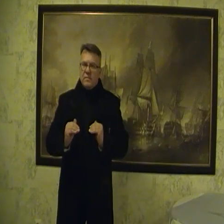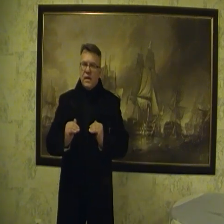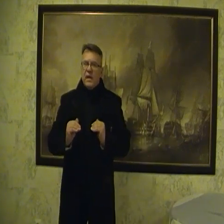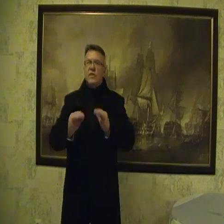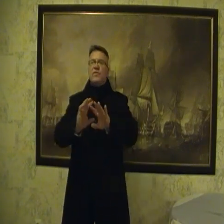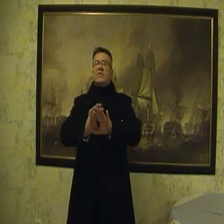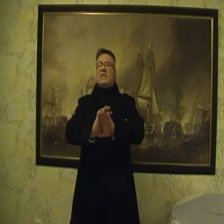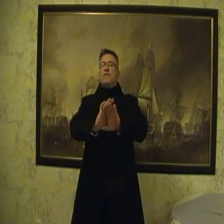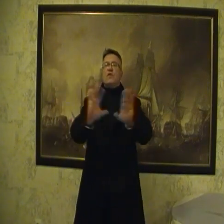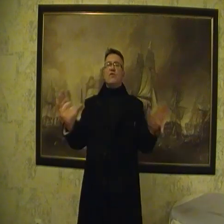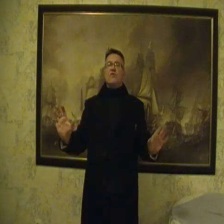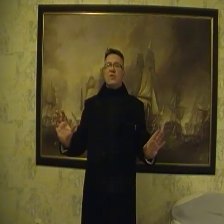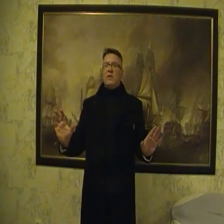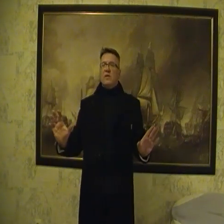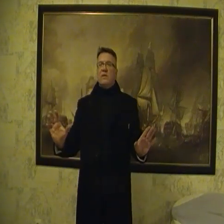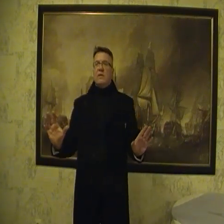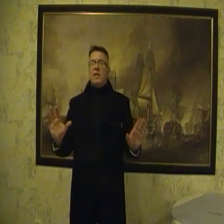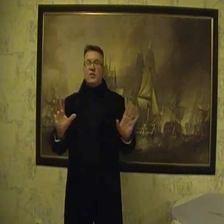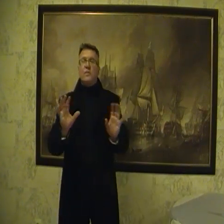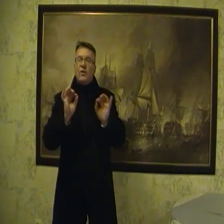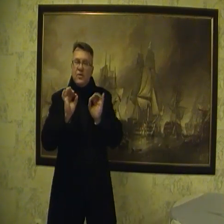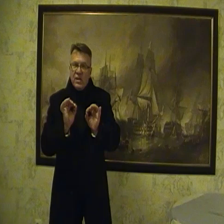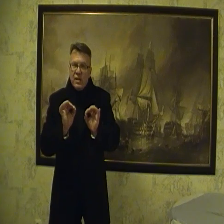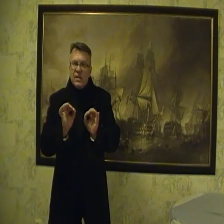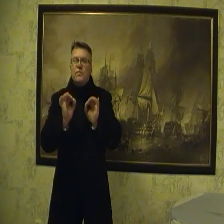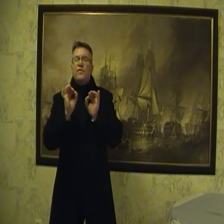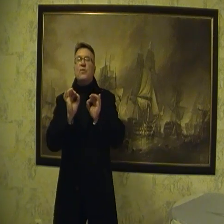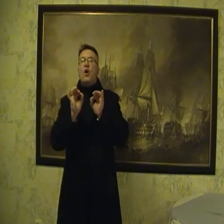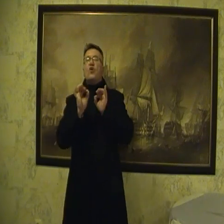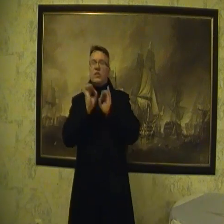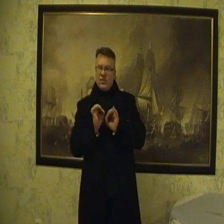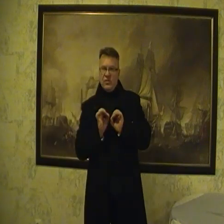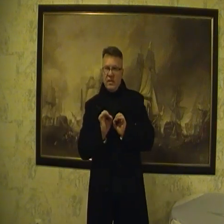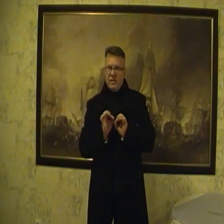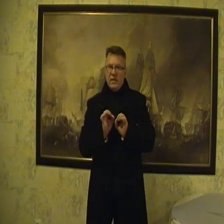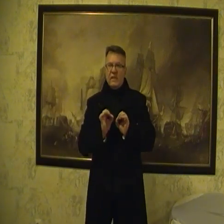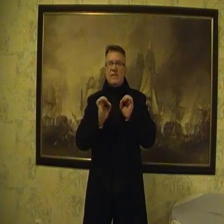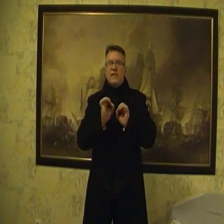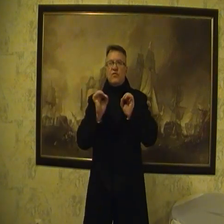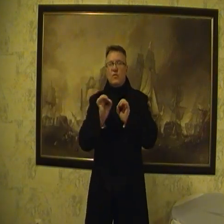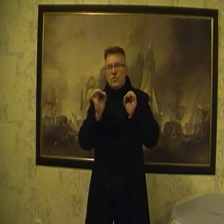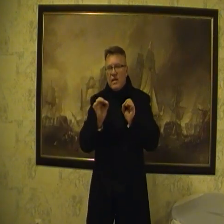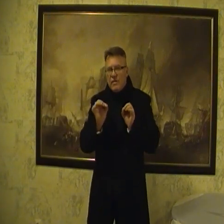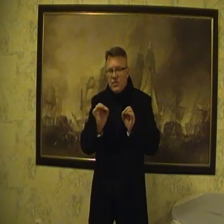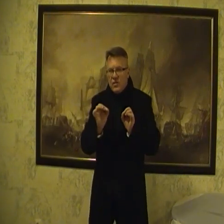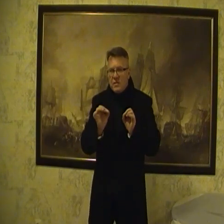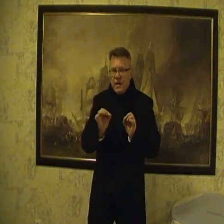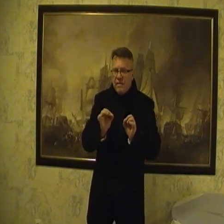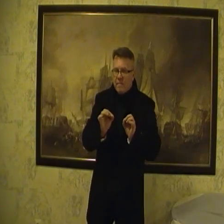A oni wszyscy grają w jednej drużynie. Dlaczego? Bo oni nie mówią o tych rzeczach. To jest w sumie tutaj najważniejsza sprawa.